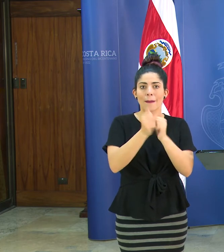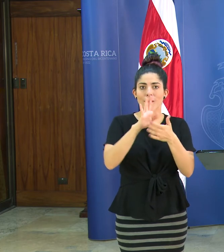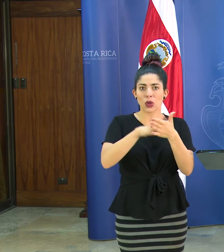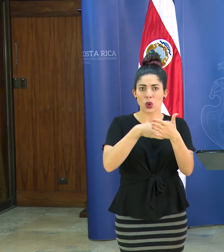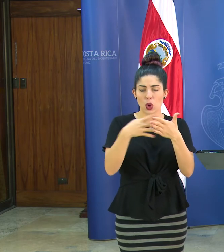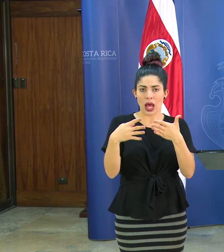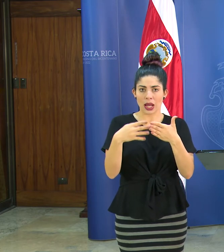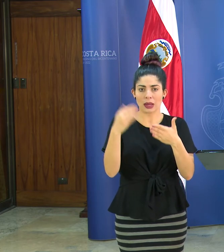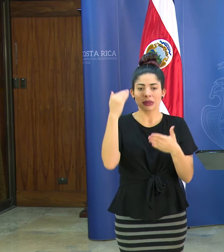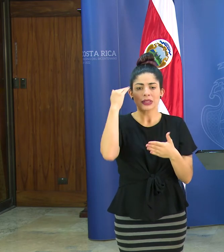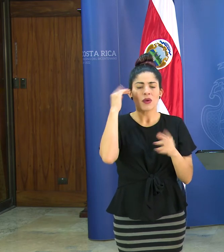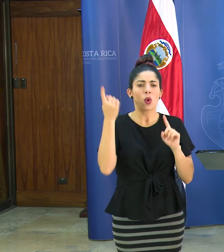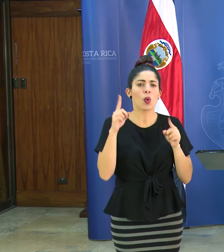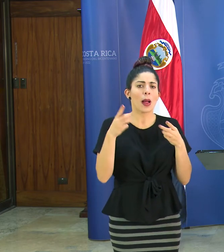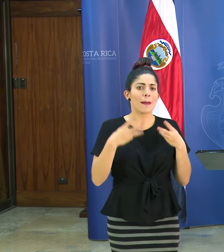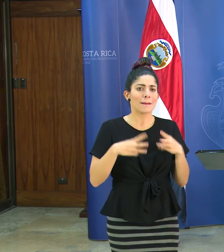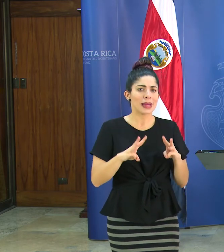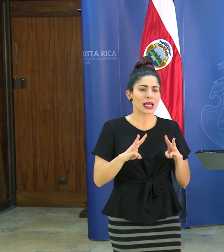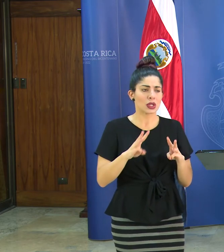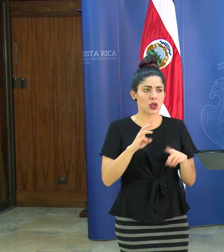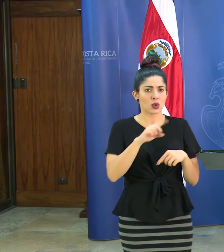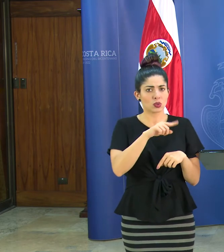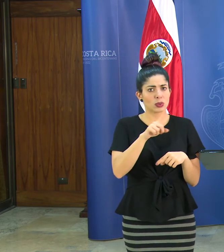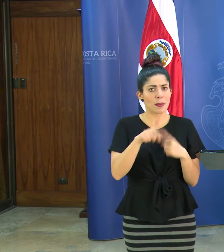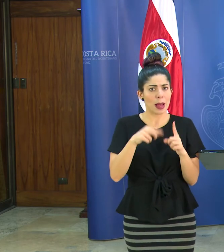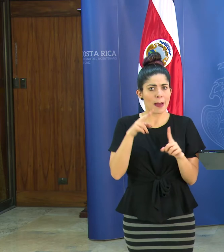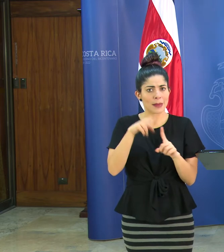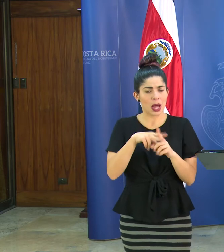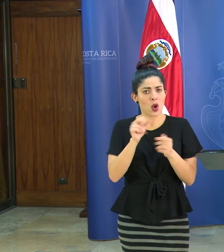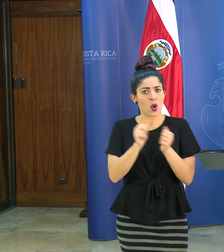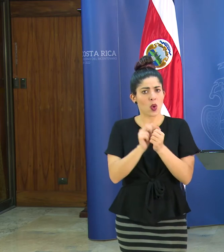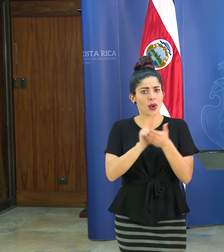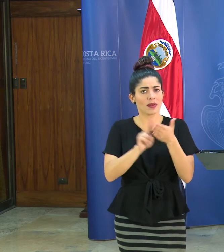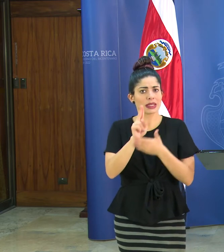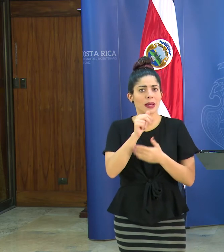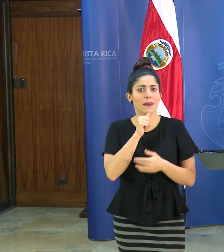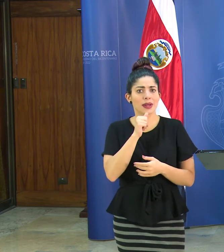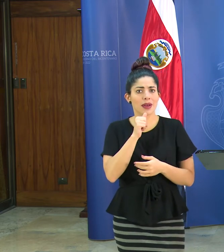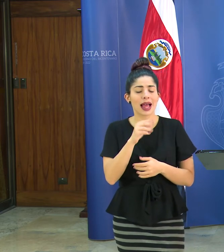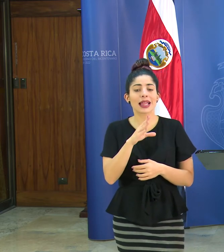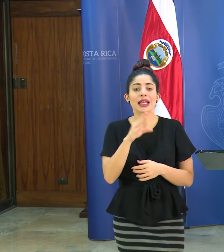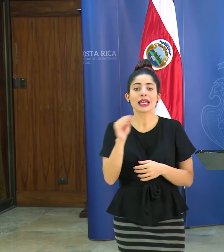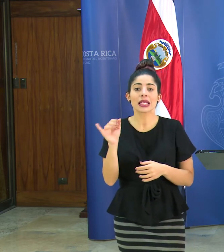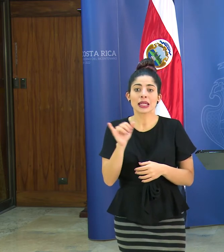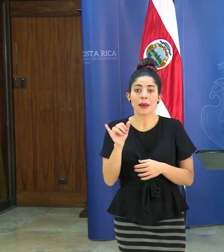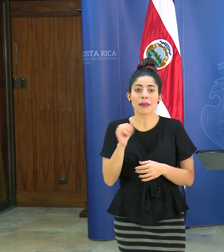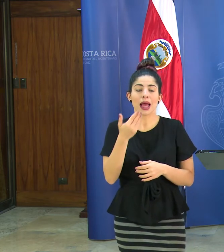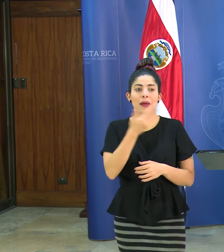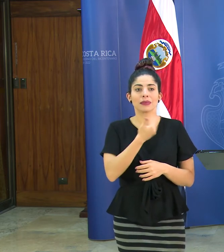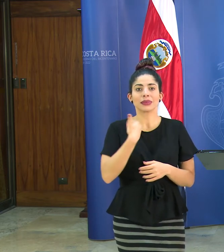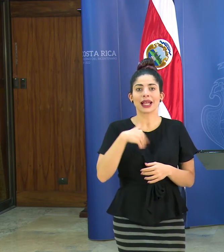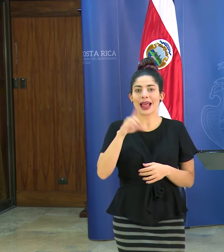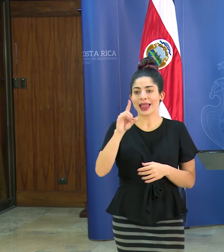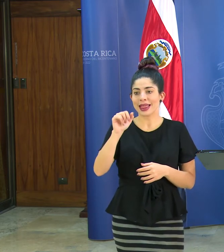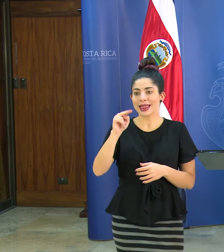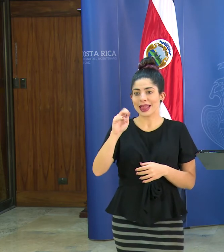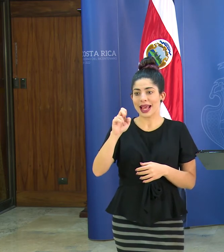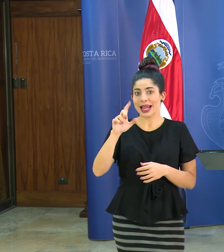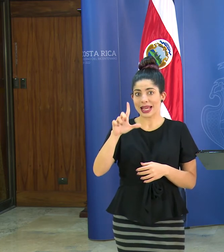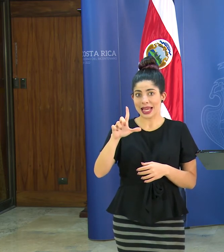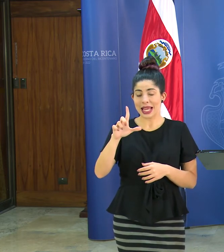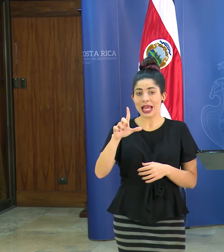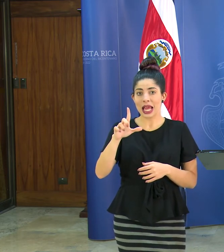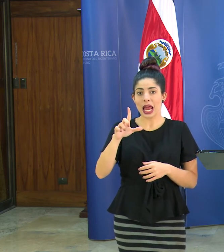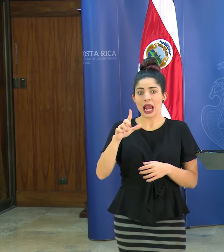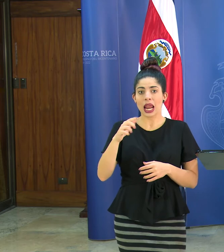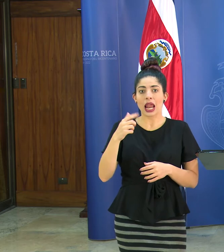saber qué medidas van a tomar ustedes con las universidades privadas y también a don Daniel se habla que hay